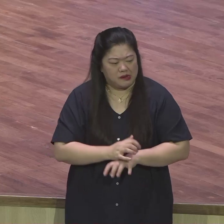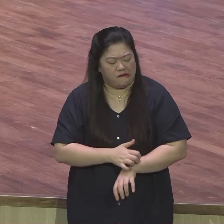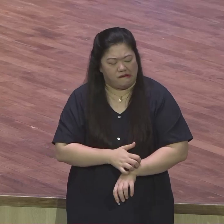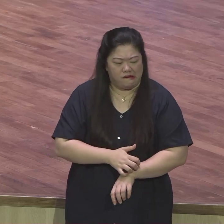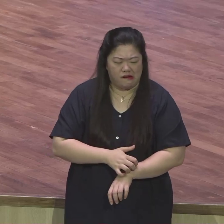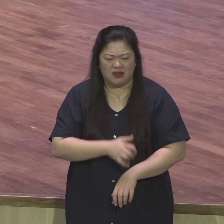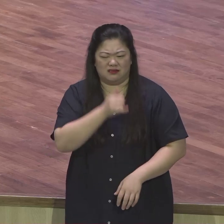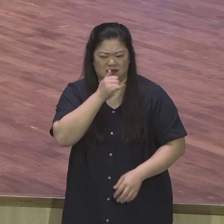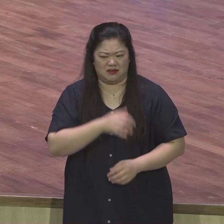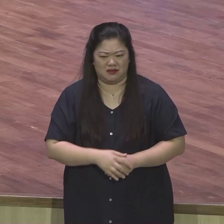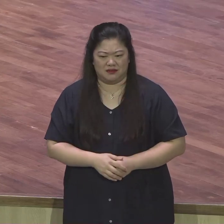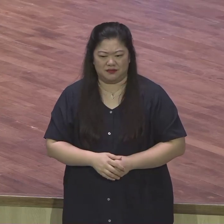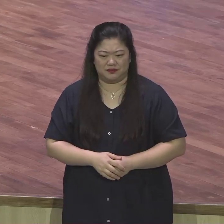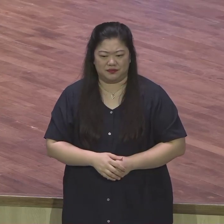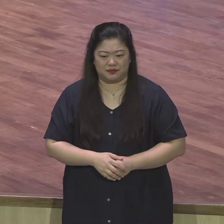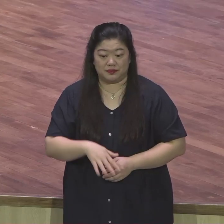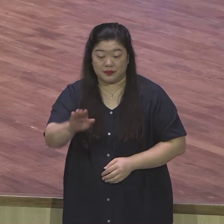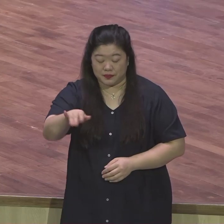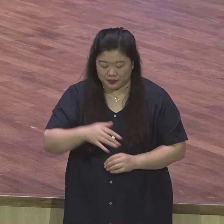이런 내용이 뭐냐면